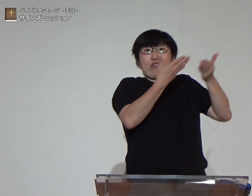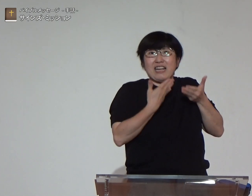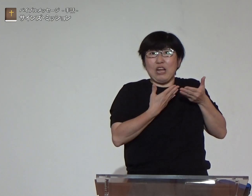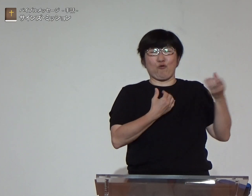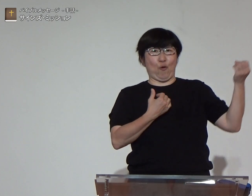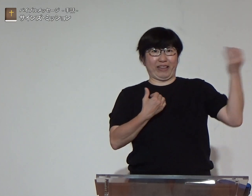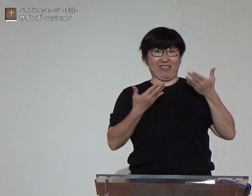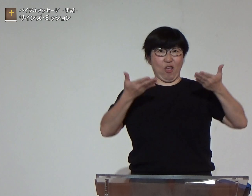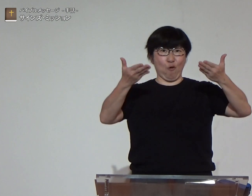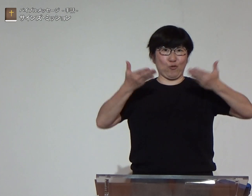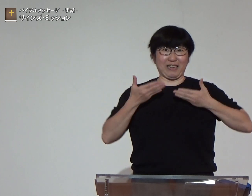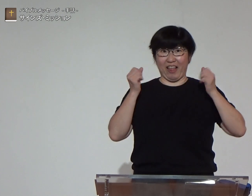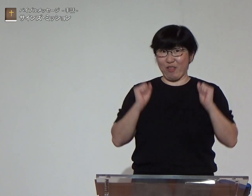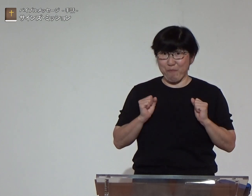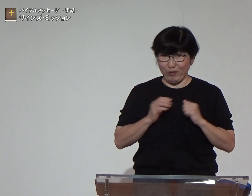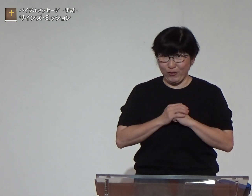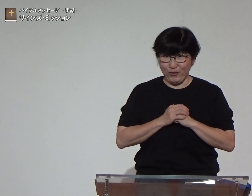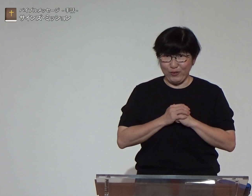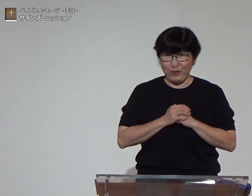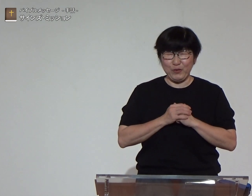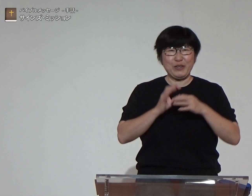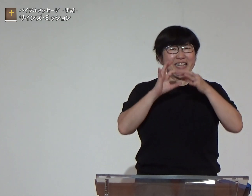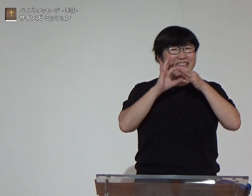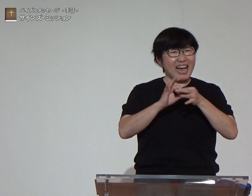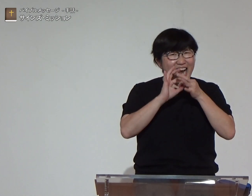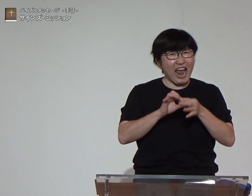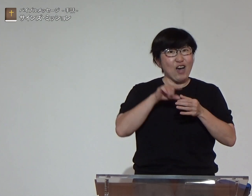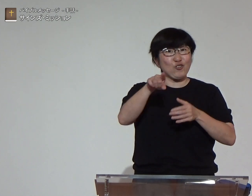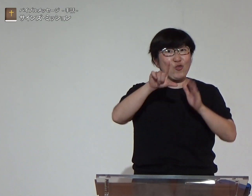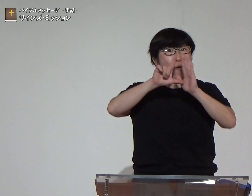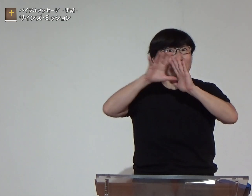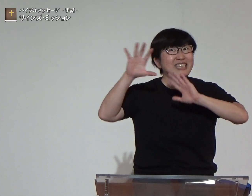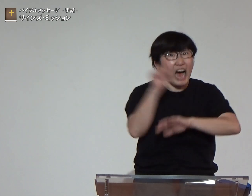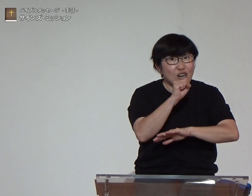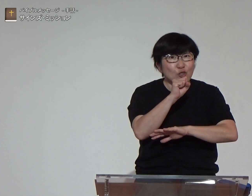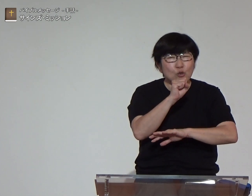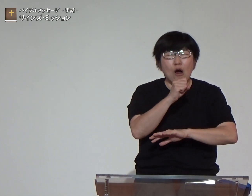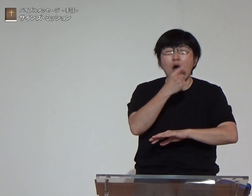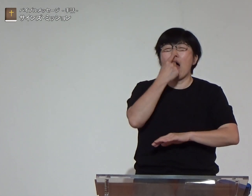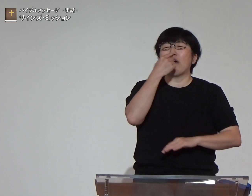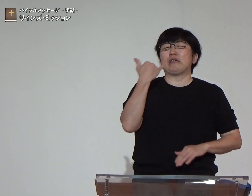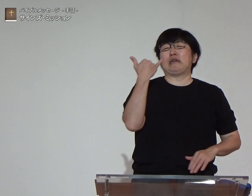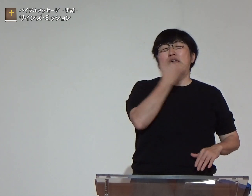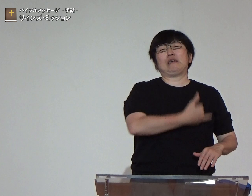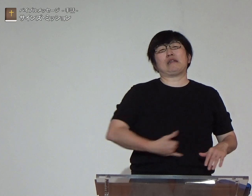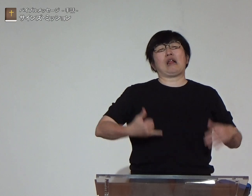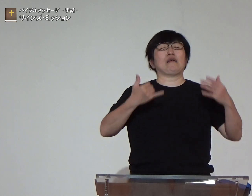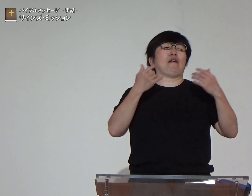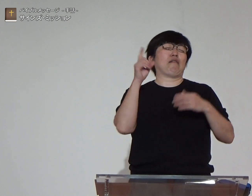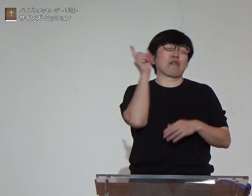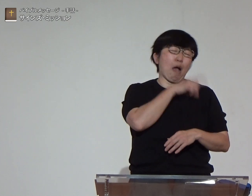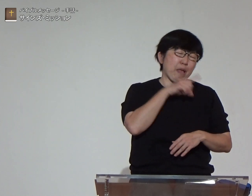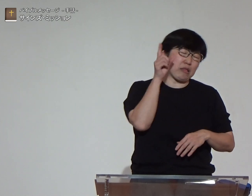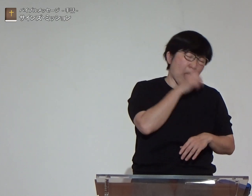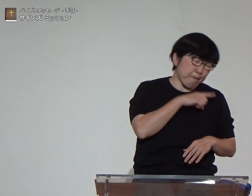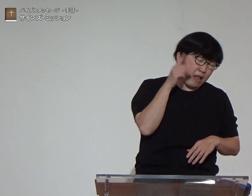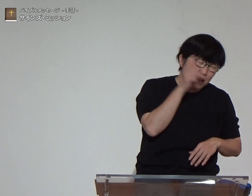支えてくださると言っておられるのですだからそのチャンスを自分は